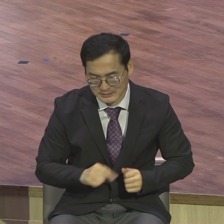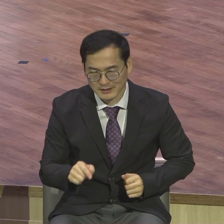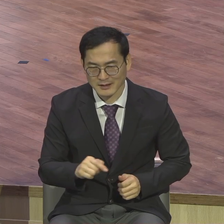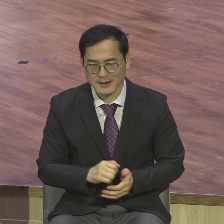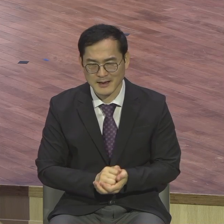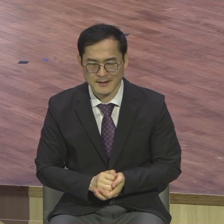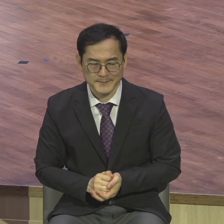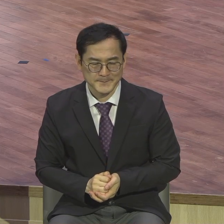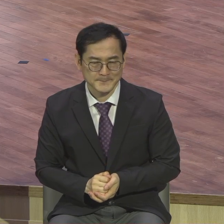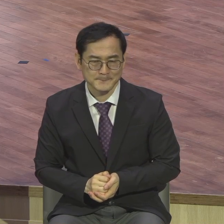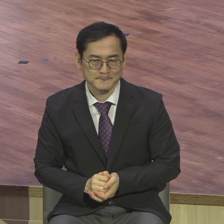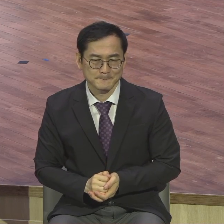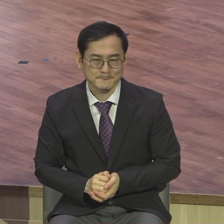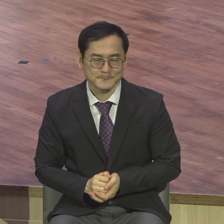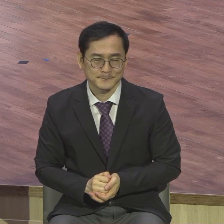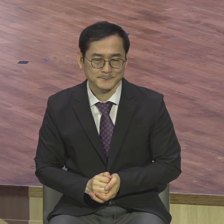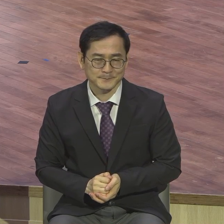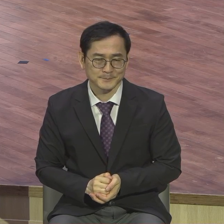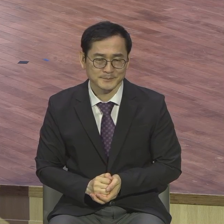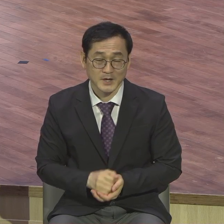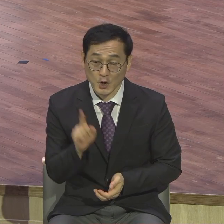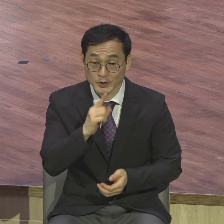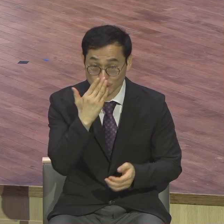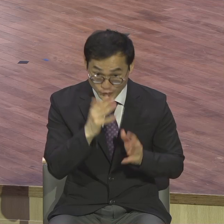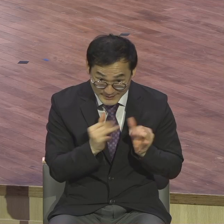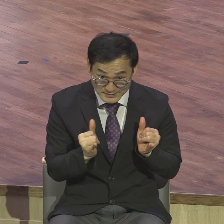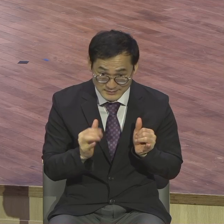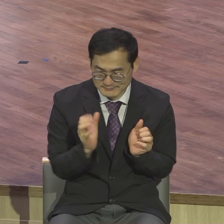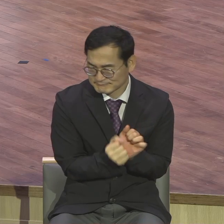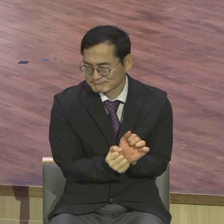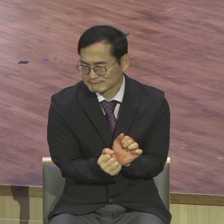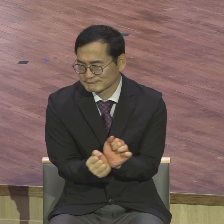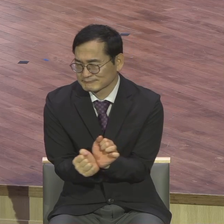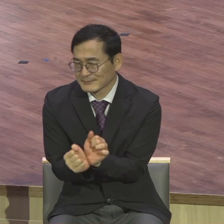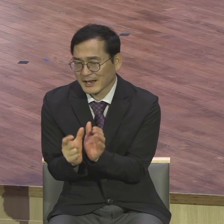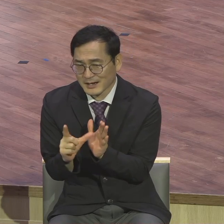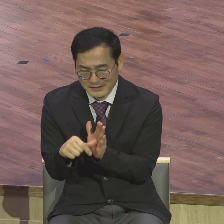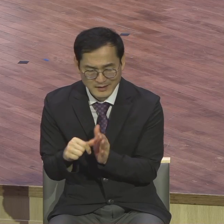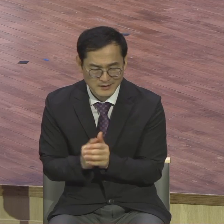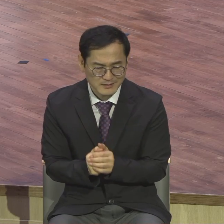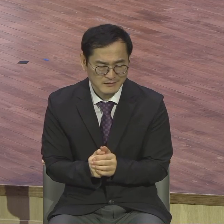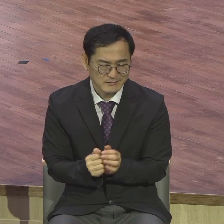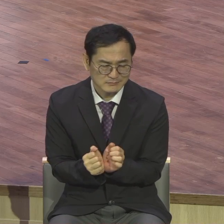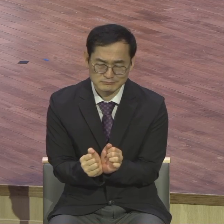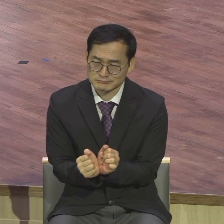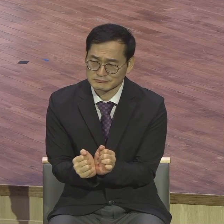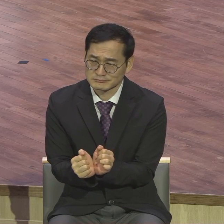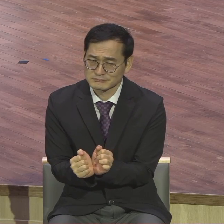가던 한 유대인 평범한 삶을 살고 끌려 평범한 살았어요